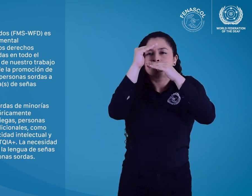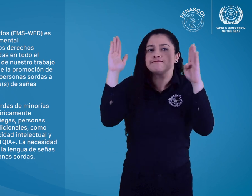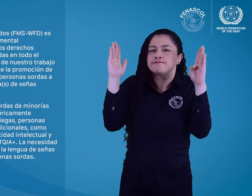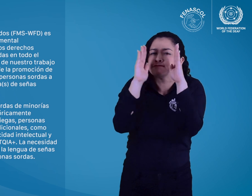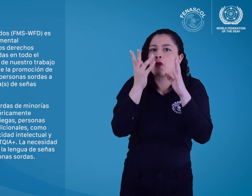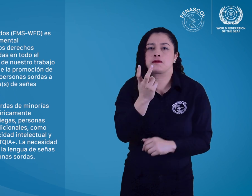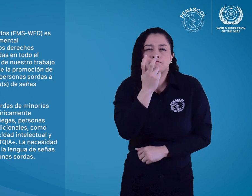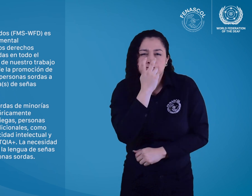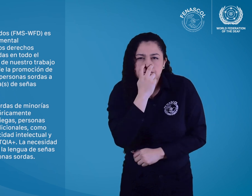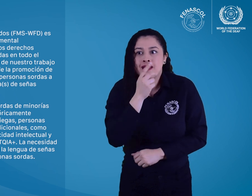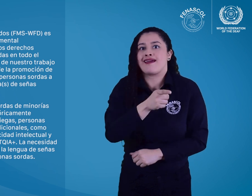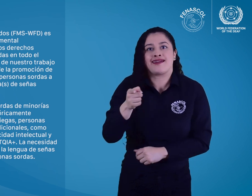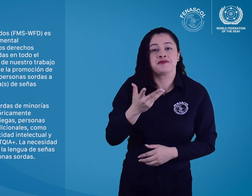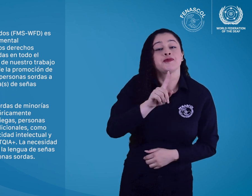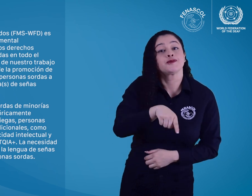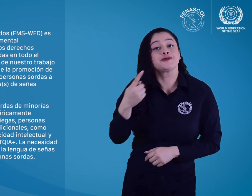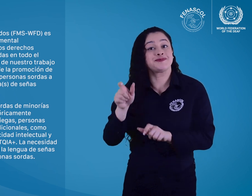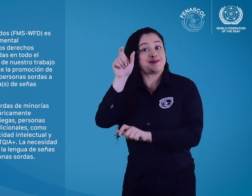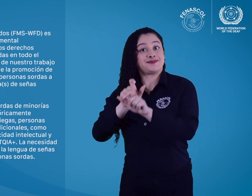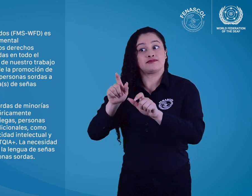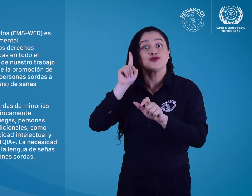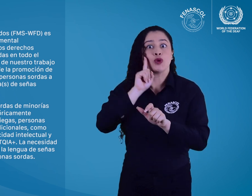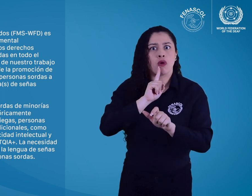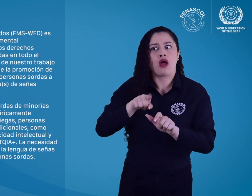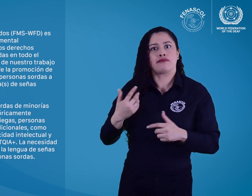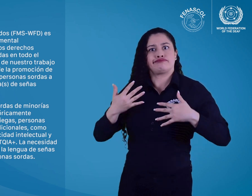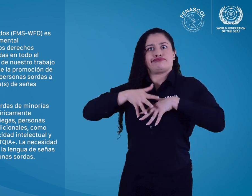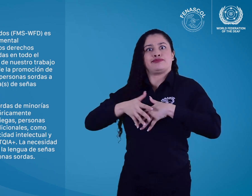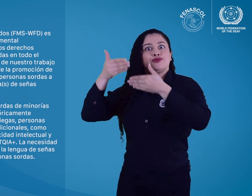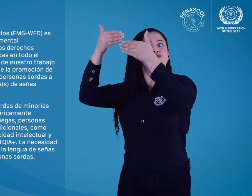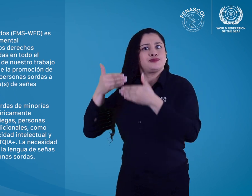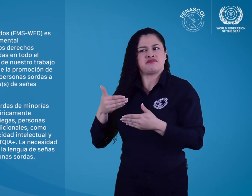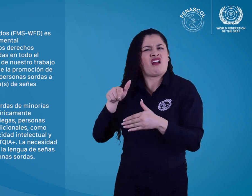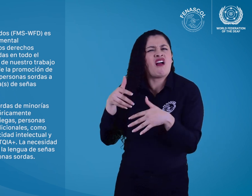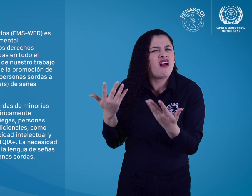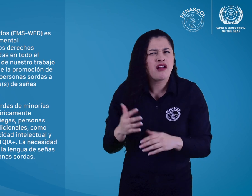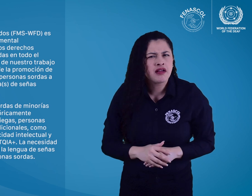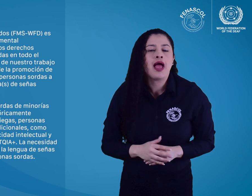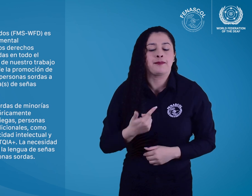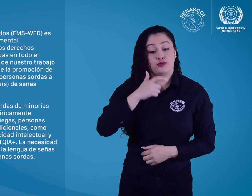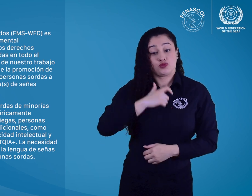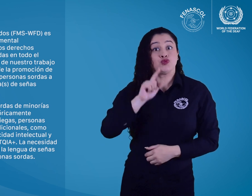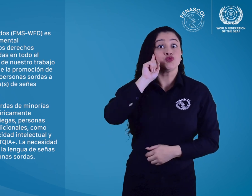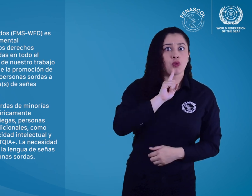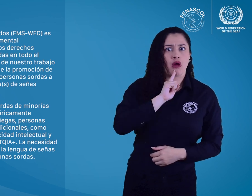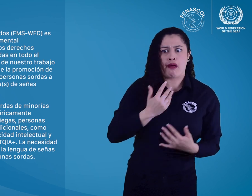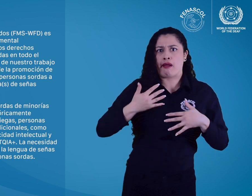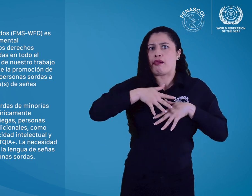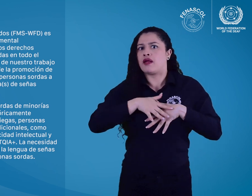discapacidades adicionales como personas sordas con discapacidad intelectual